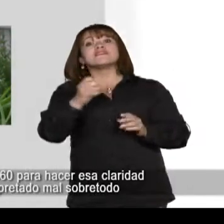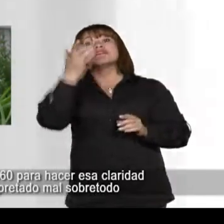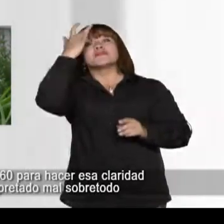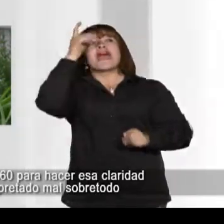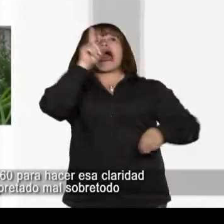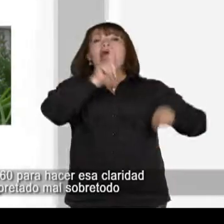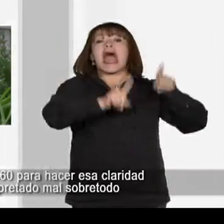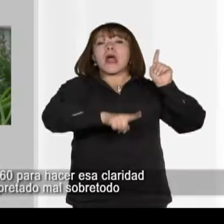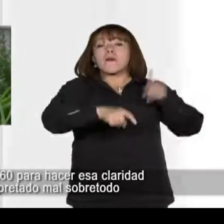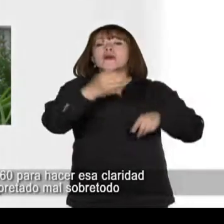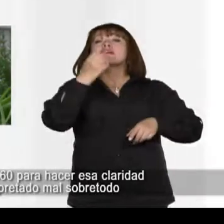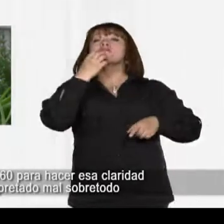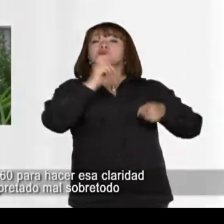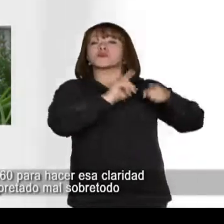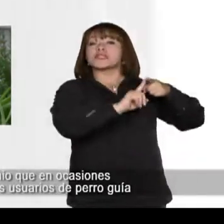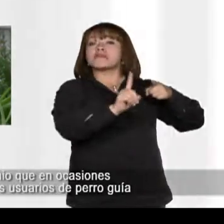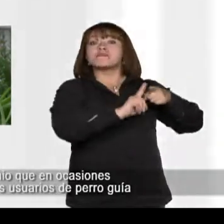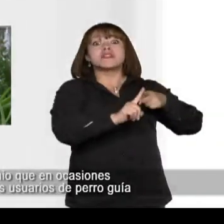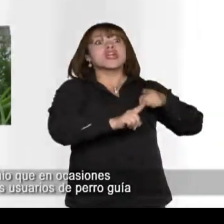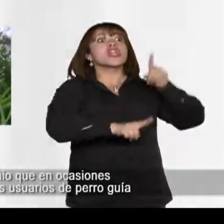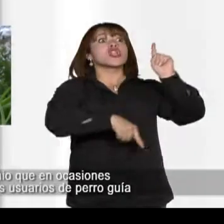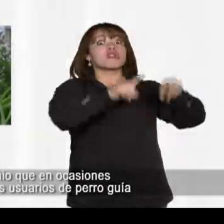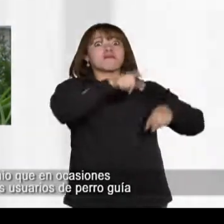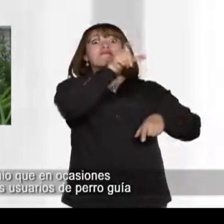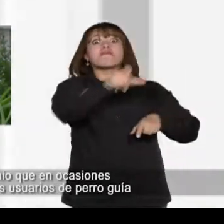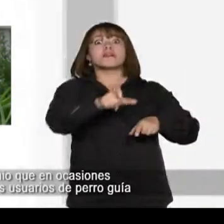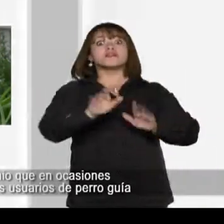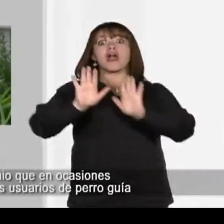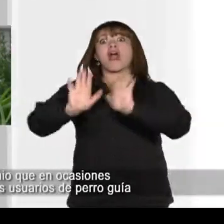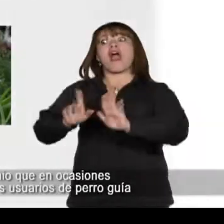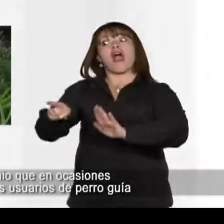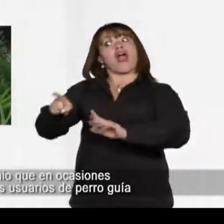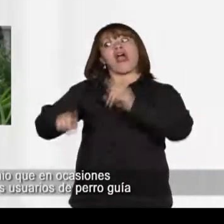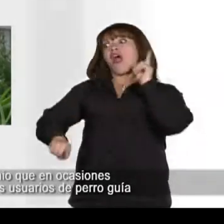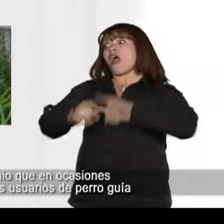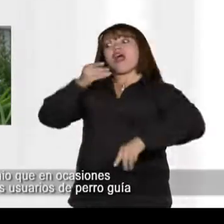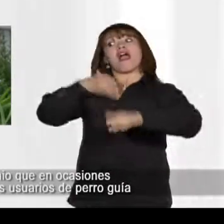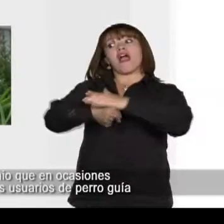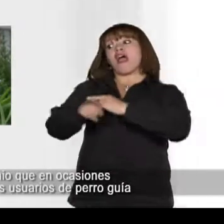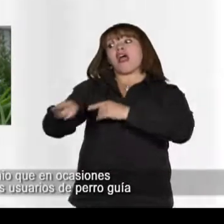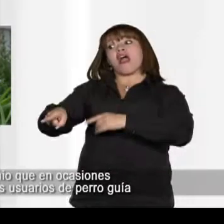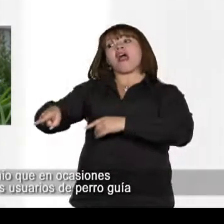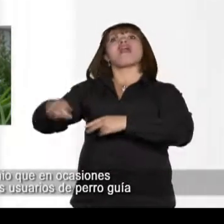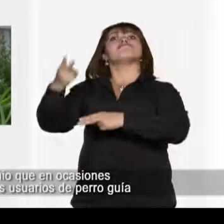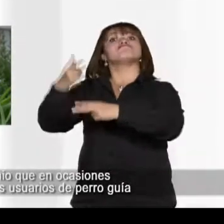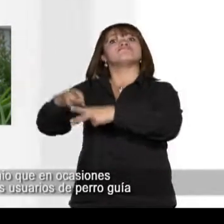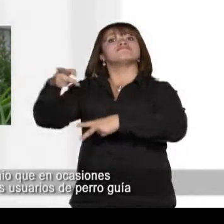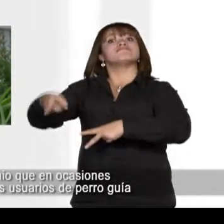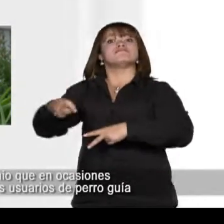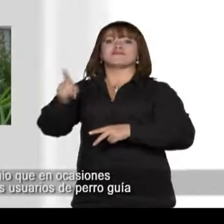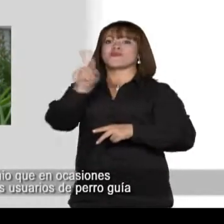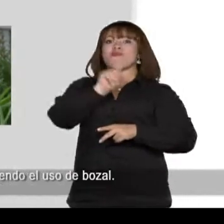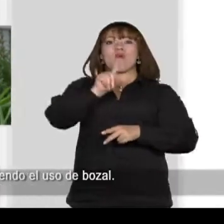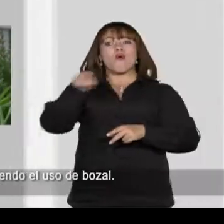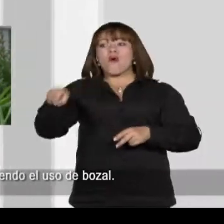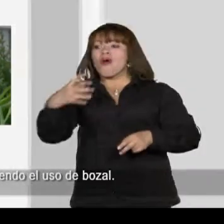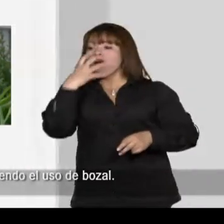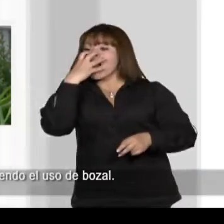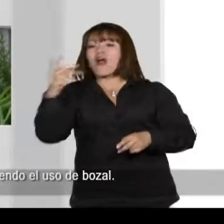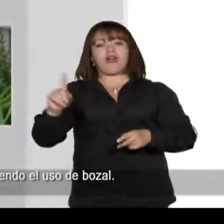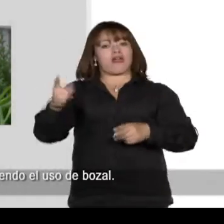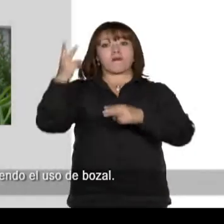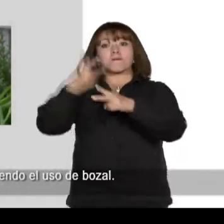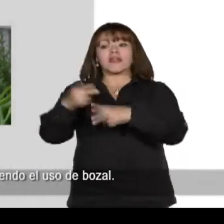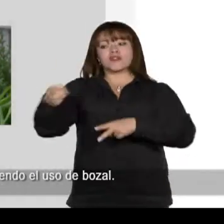se ha interpretado más sobre todo en el Transmilenio y en ocasiones nos han parado a los usuarios de perro guía y nos están